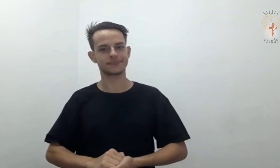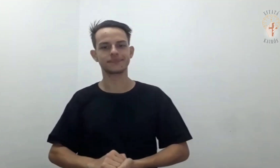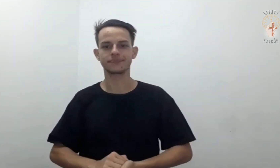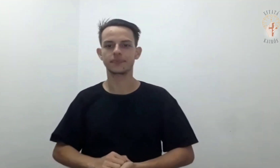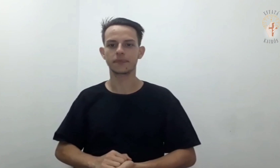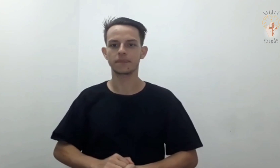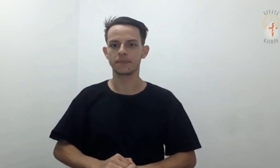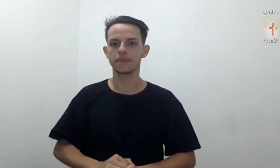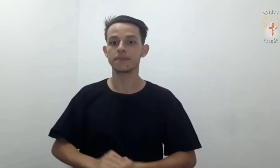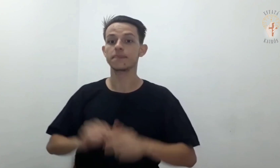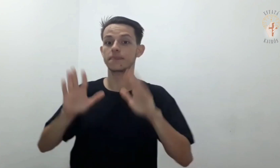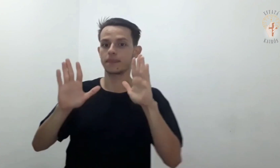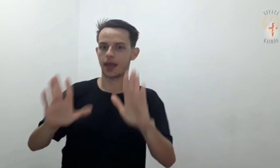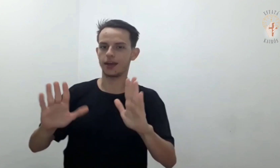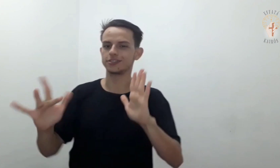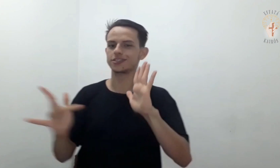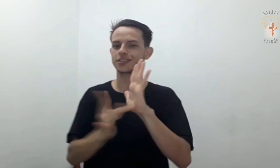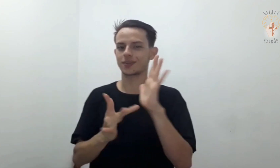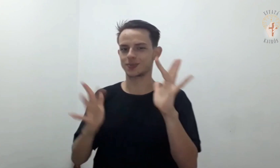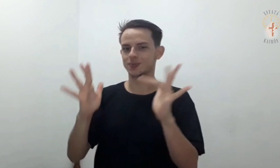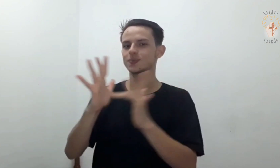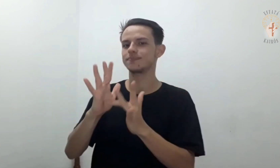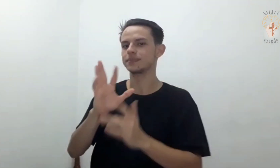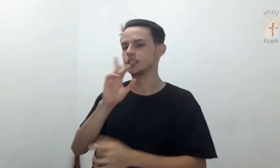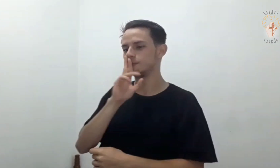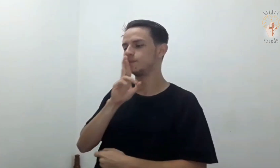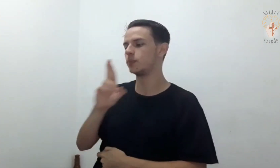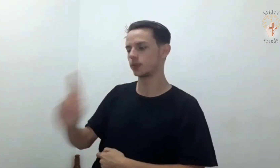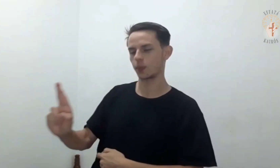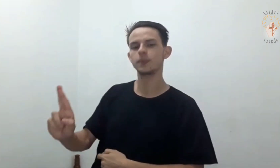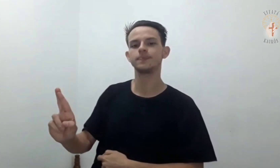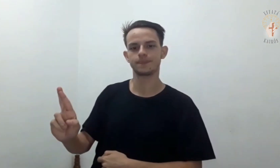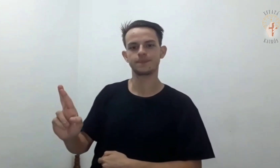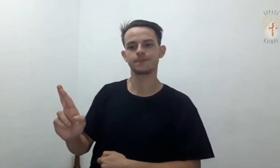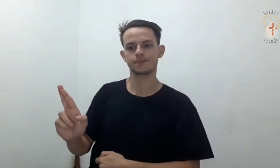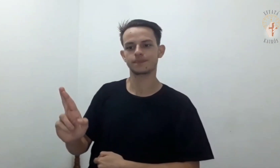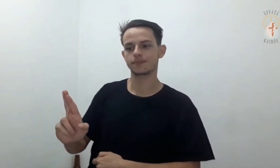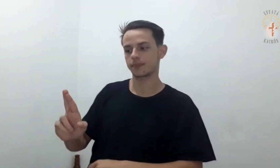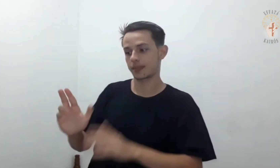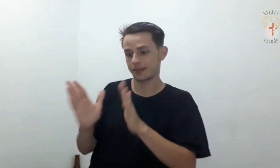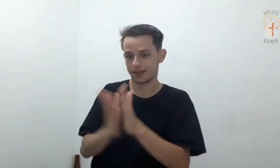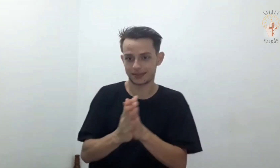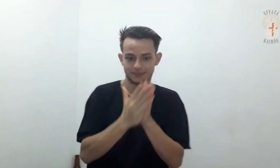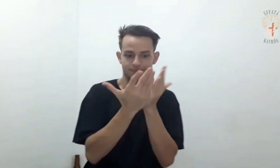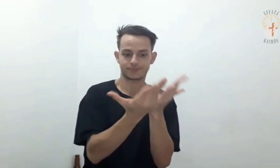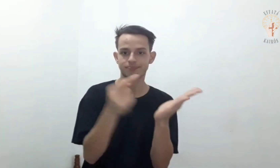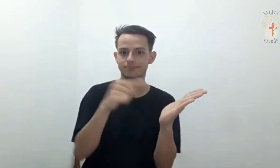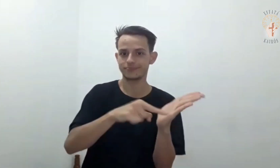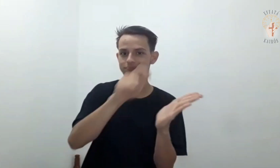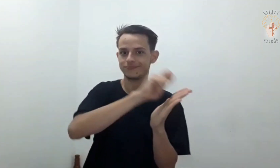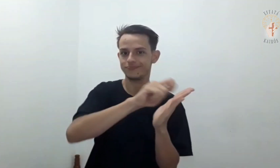Mas Jesus respondeu Está escrito